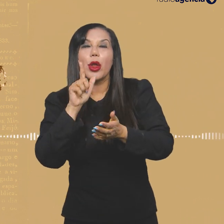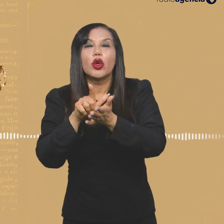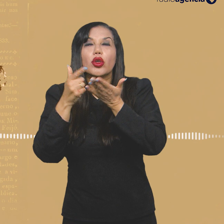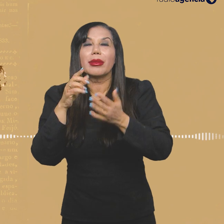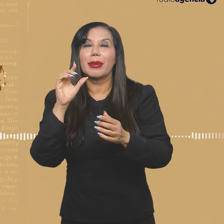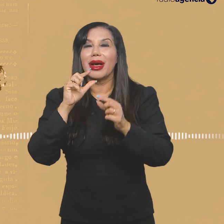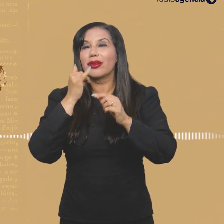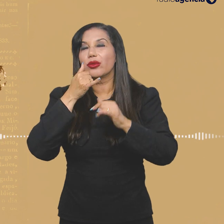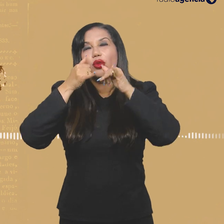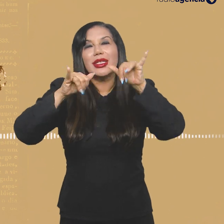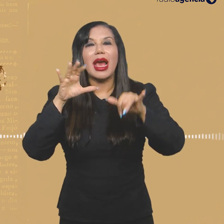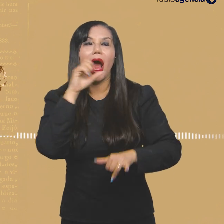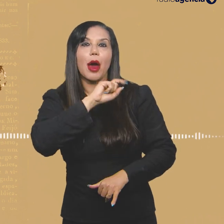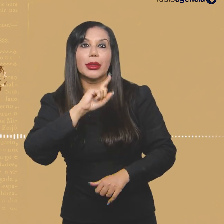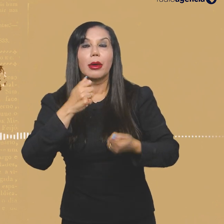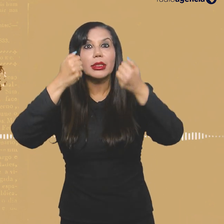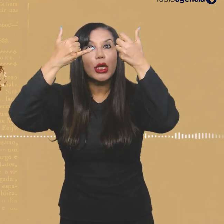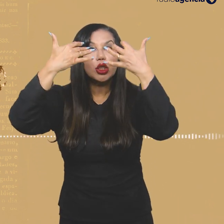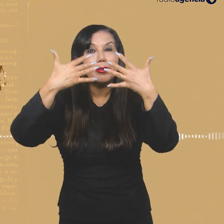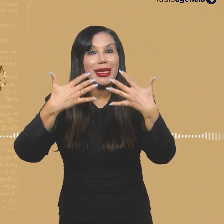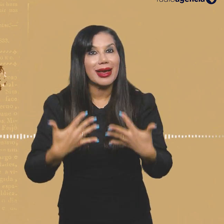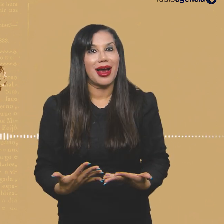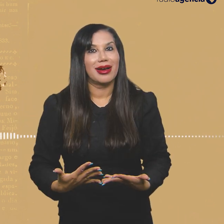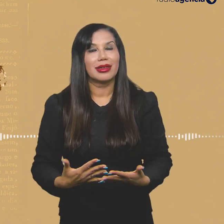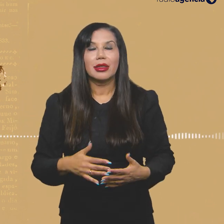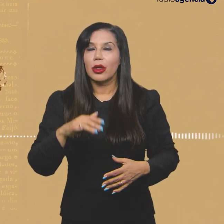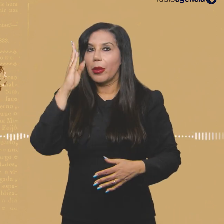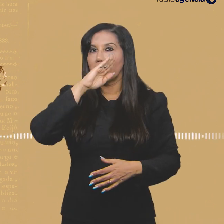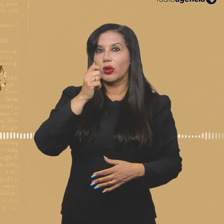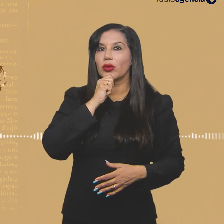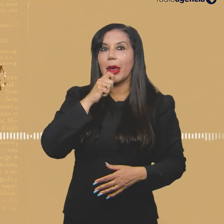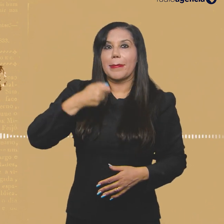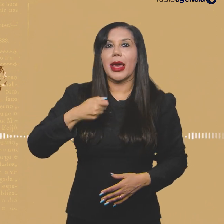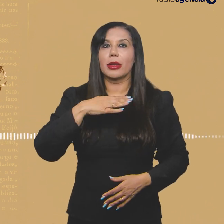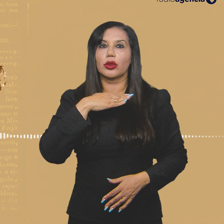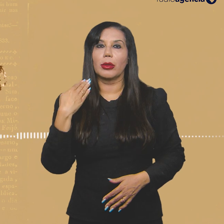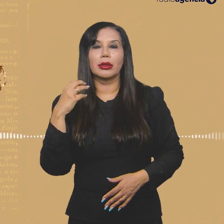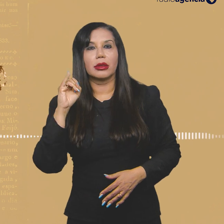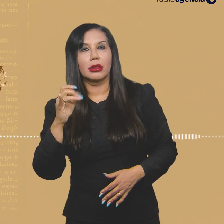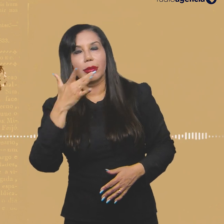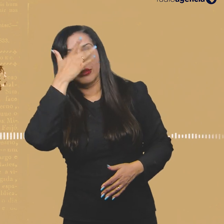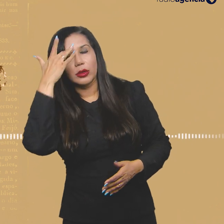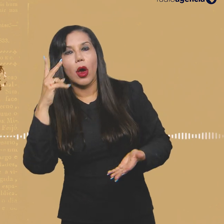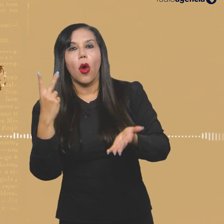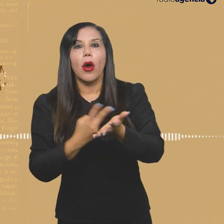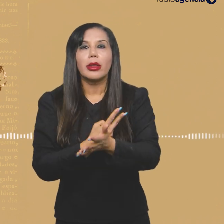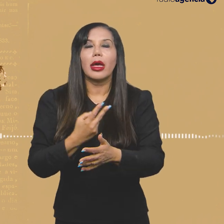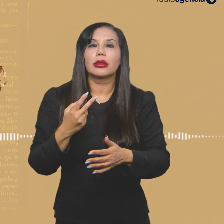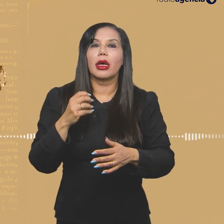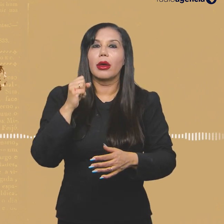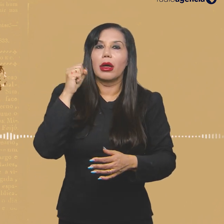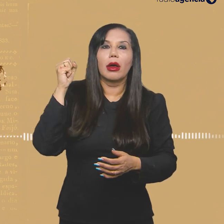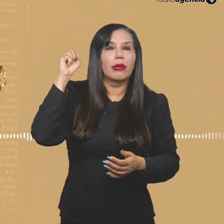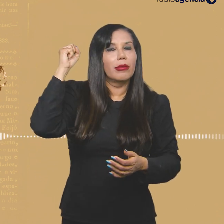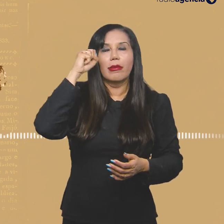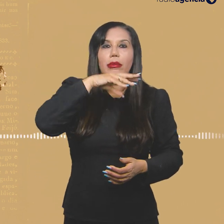que um país que você não tem a pena de morte, mesmo que uma pessoa possa ter cometido determinado delito, é